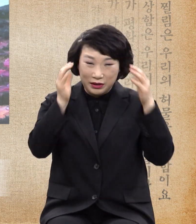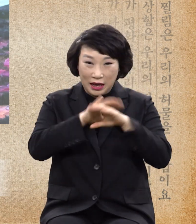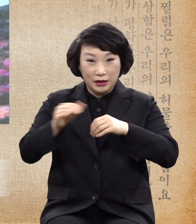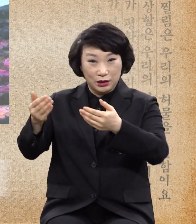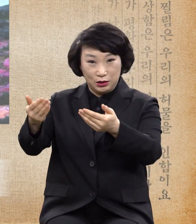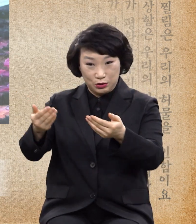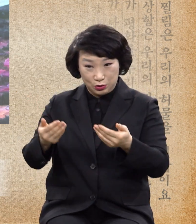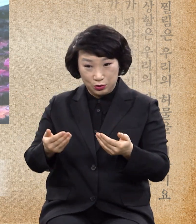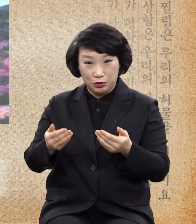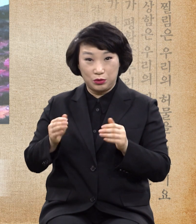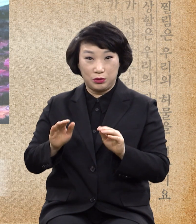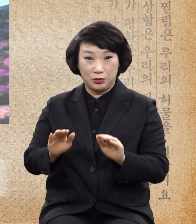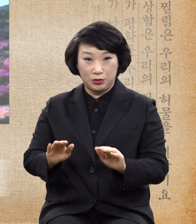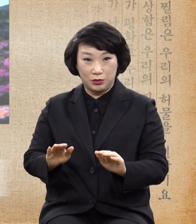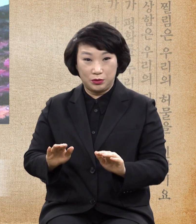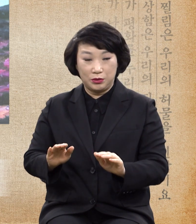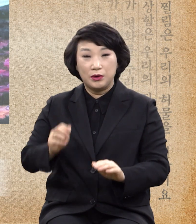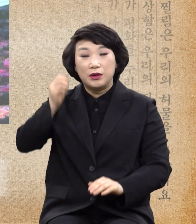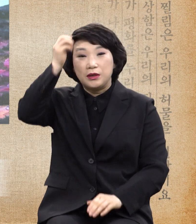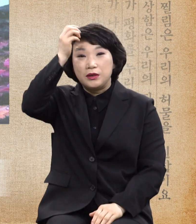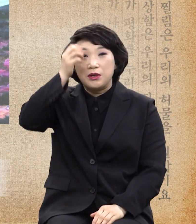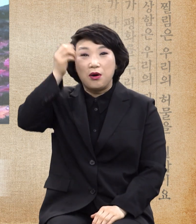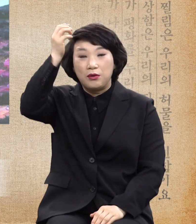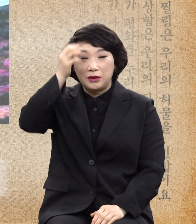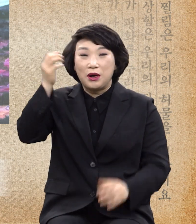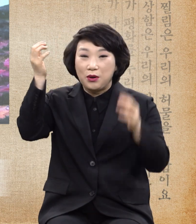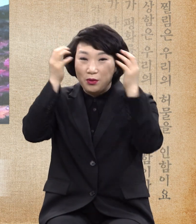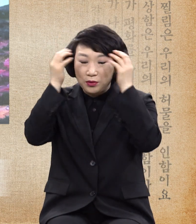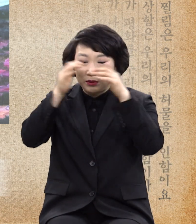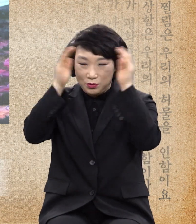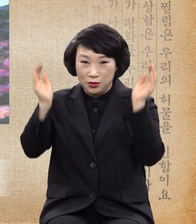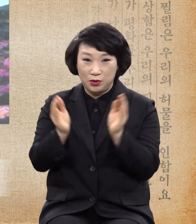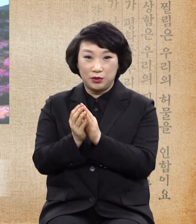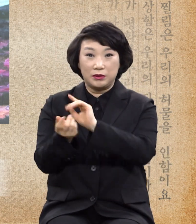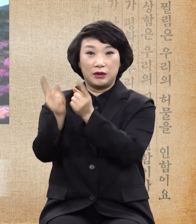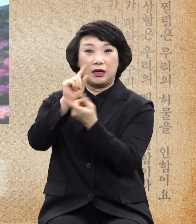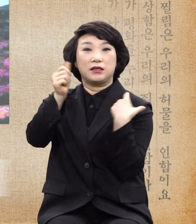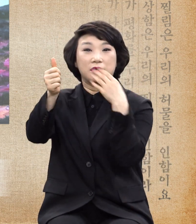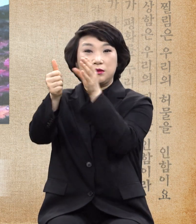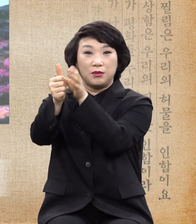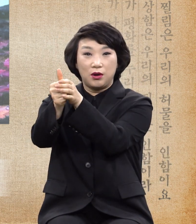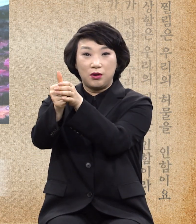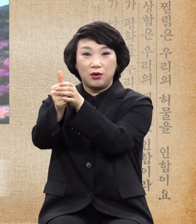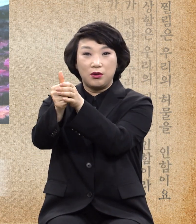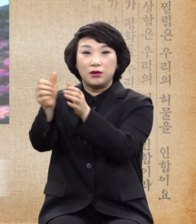영혼의 고통까지 짊어지고 집자가에 죽으셔서